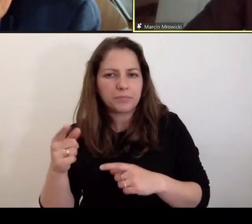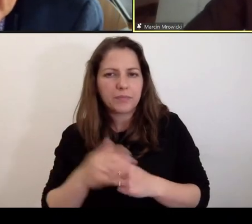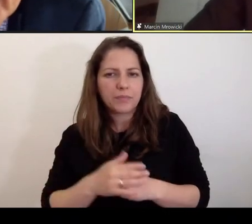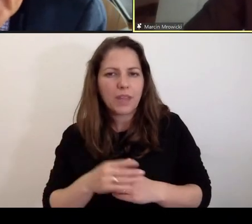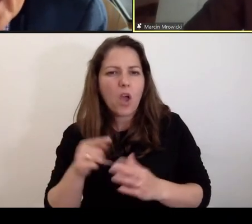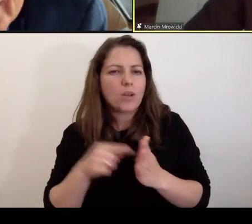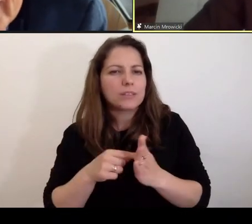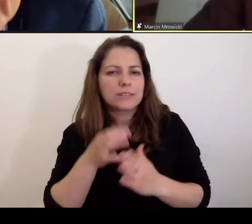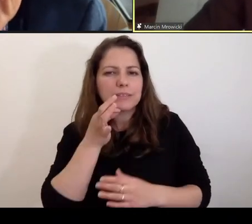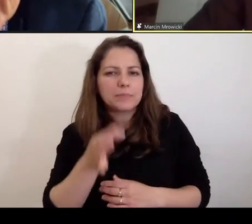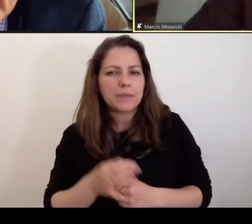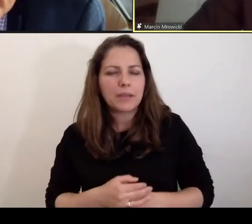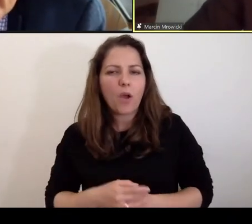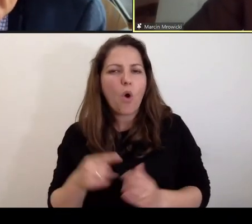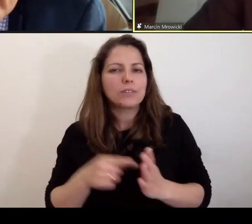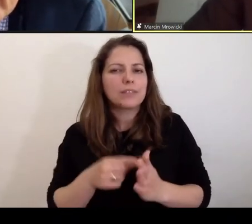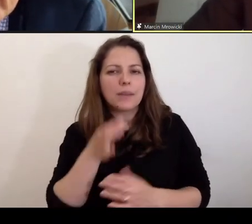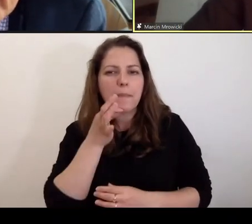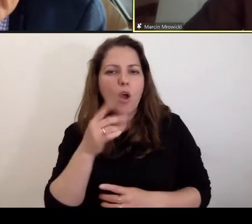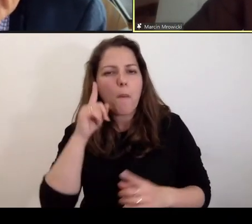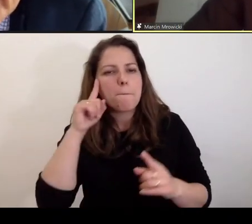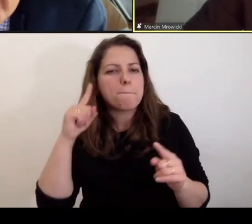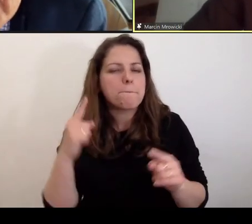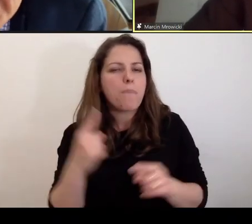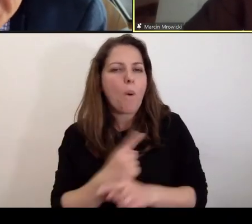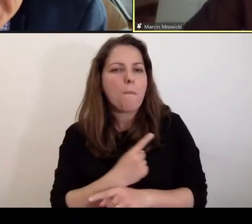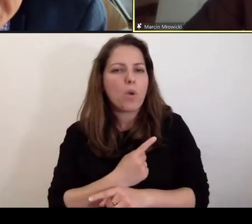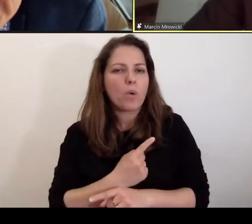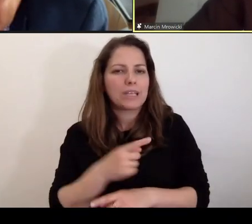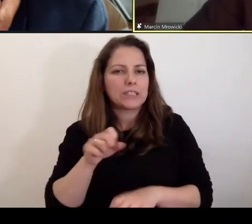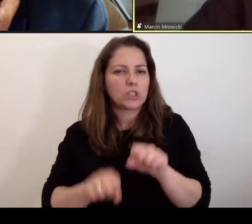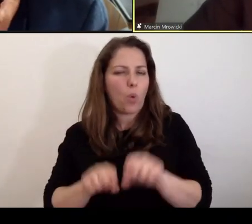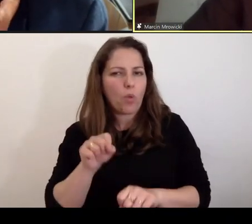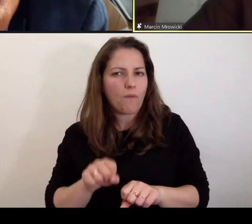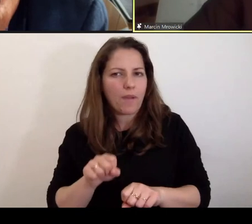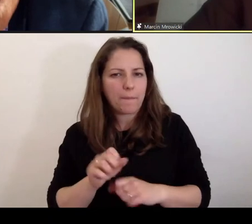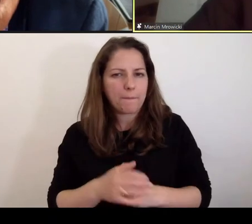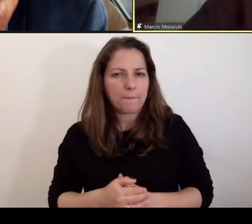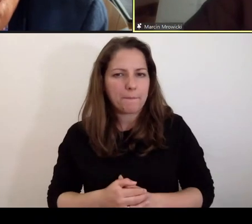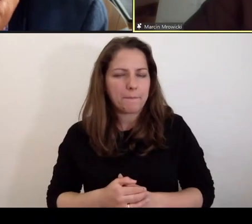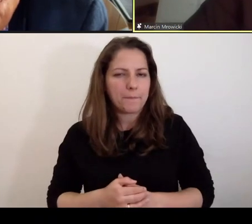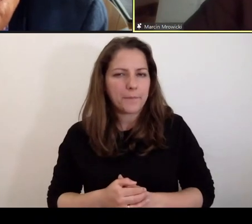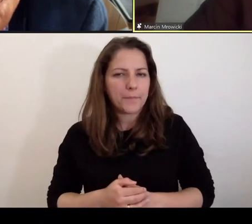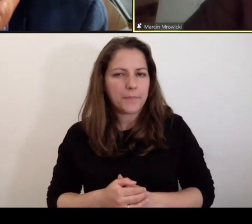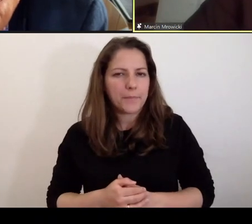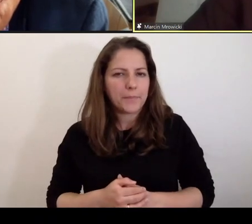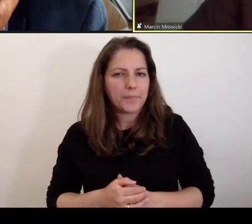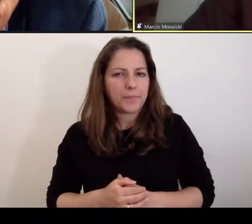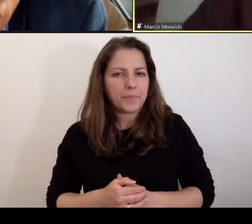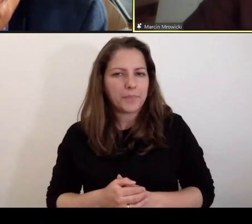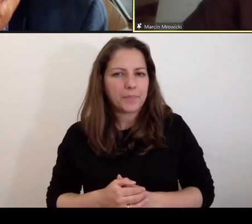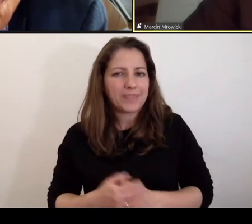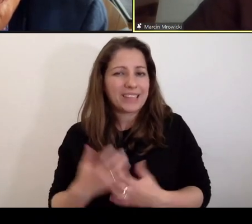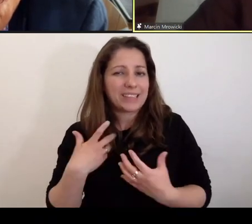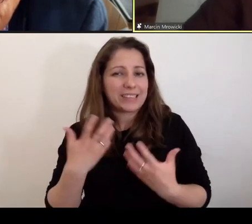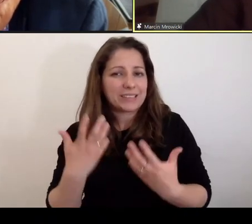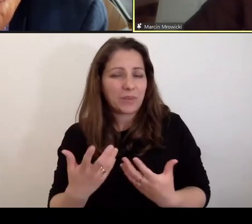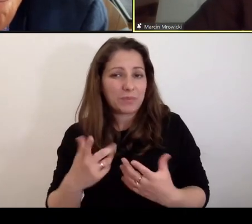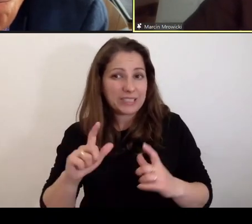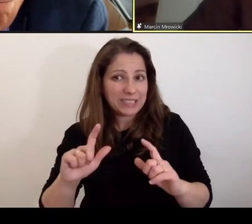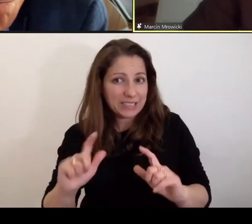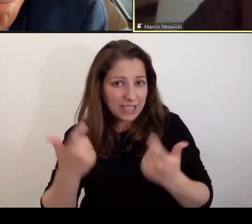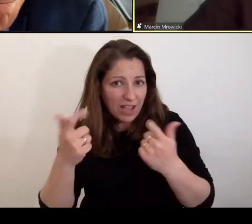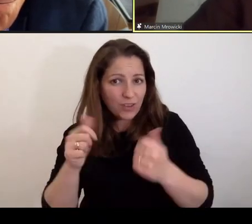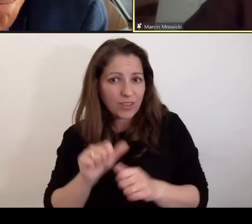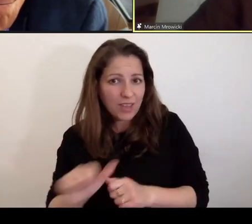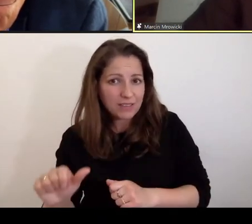pytanie. Moje ostatnie pytanie dotyczy pomyłek sądowych, ponieważ chciałem się zadać, czy zdarzają się pomyłki